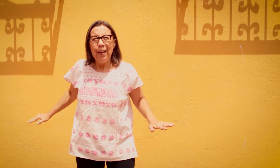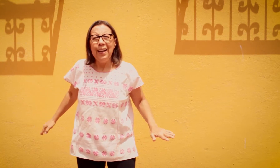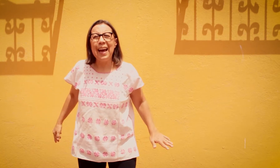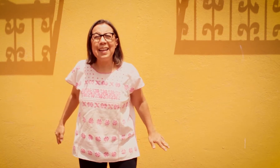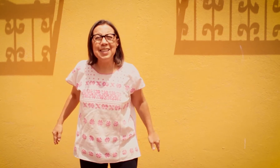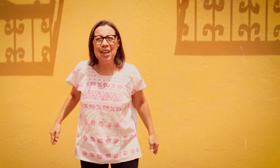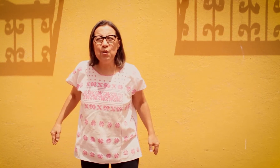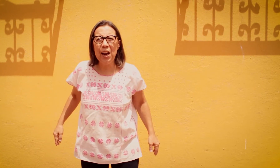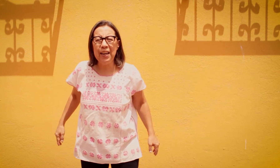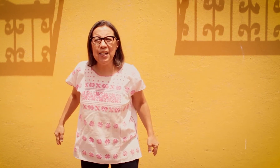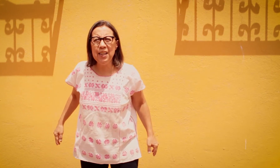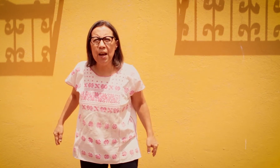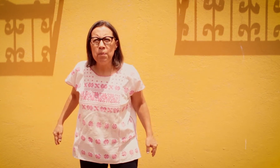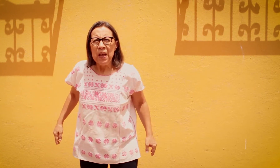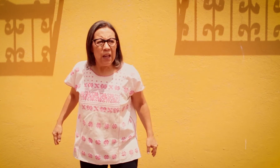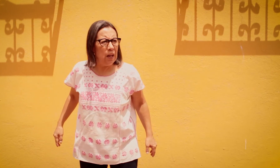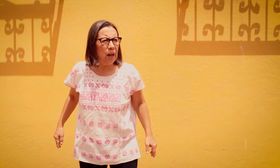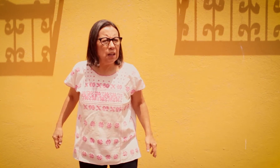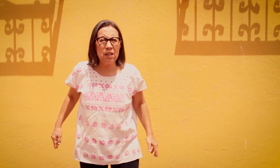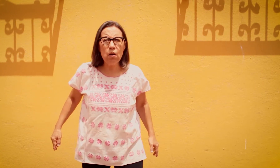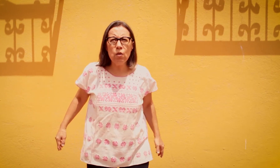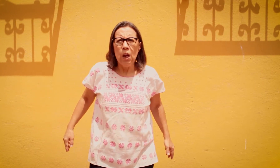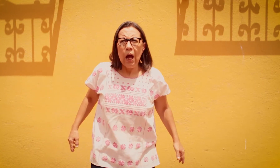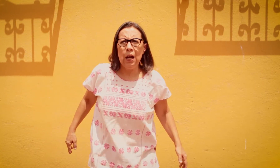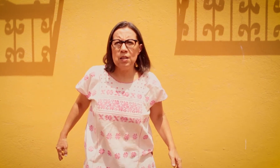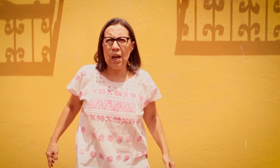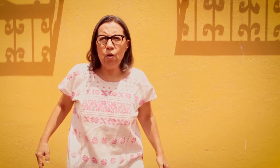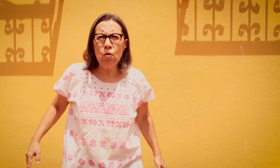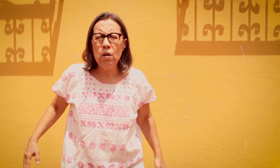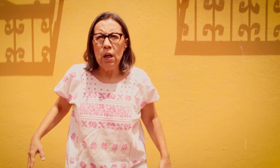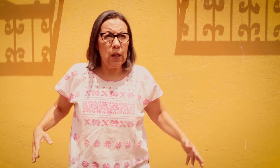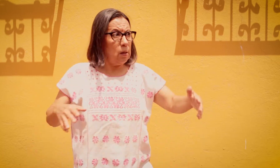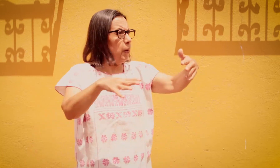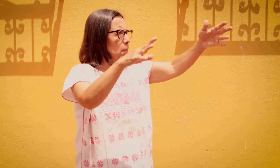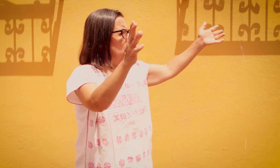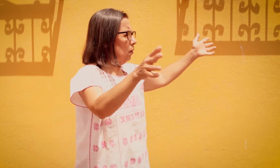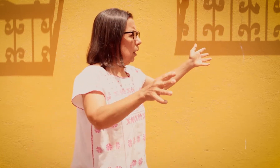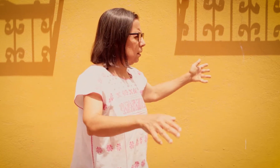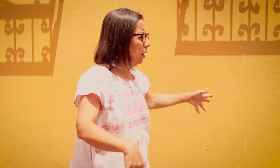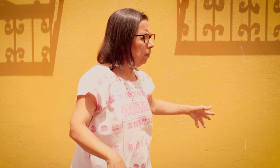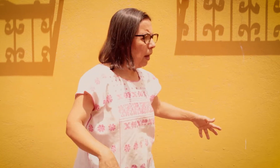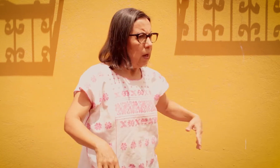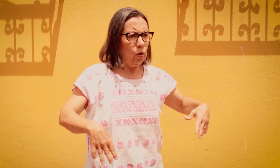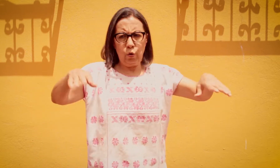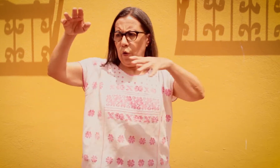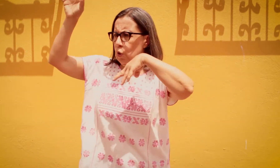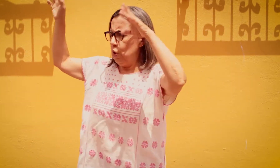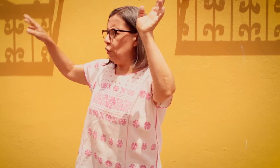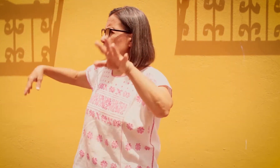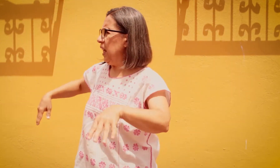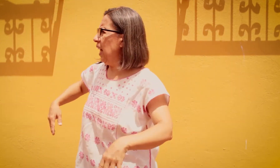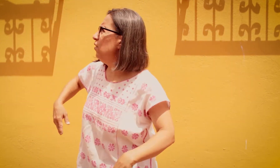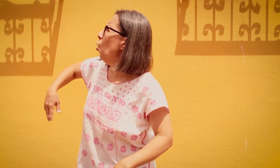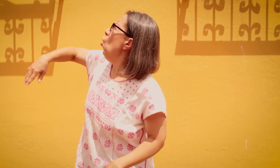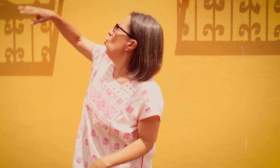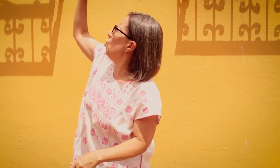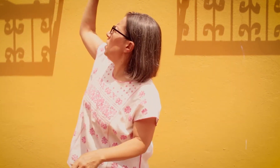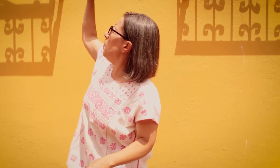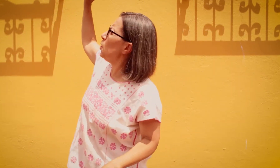Le agradecieron a la niña y regresaron al salón que estaba en medio de la selva con todos los niños brincando. Uno ya se había